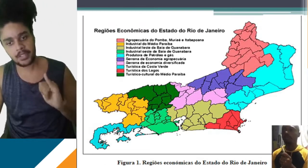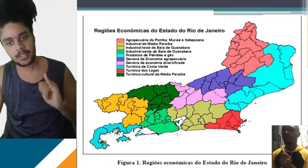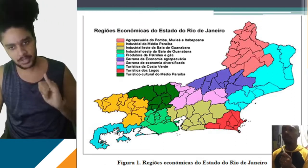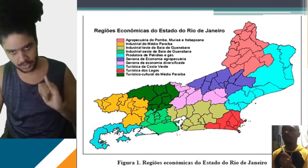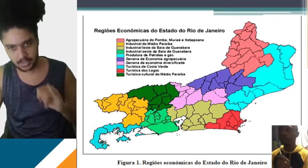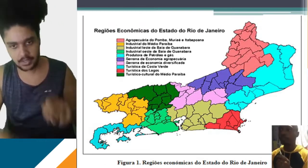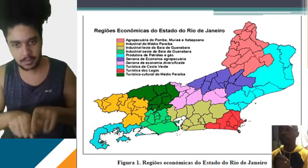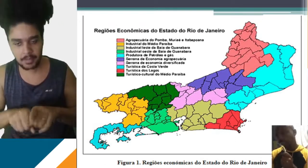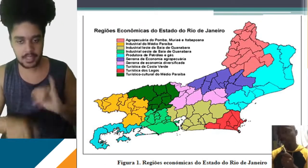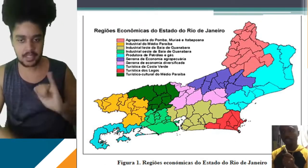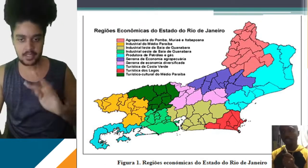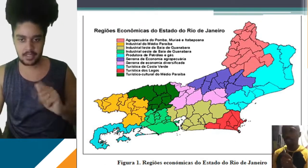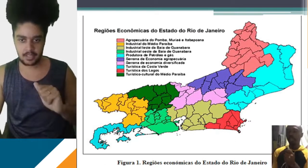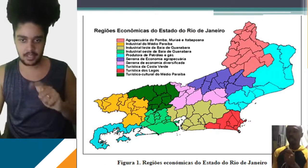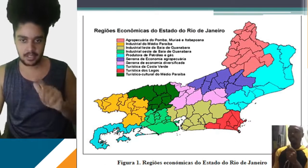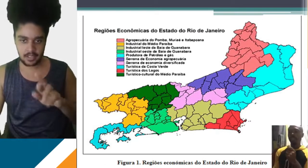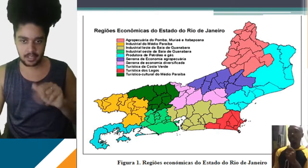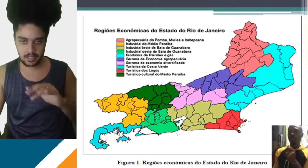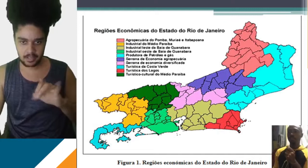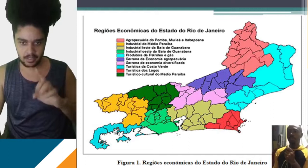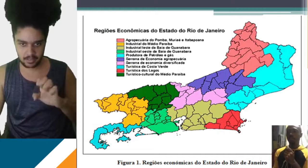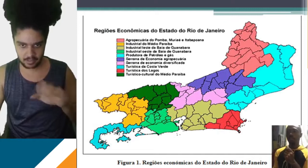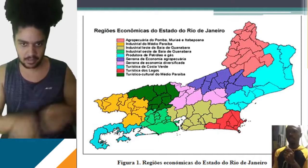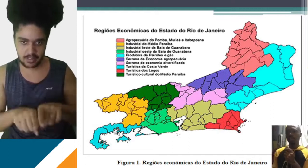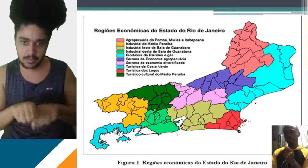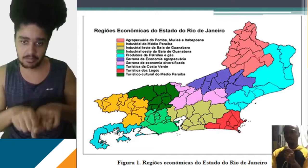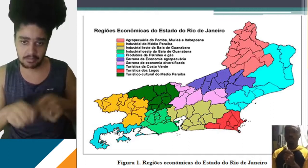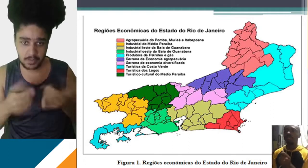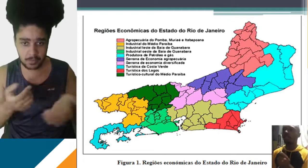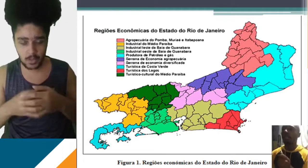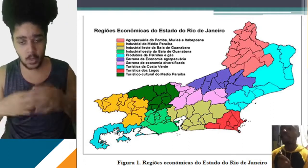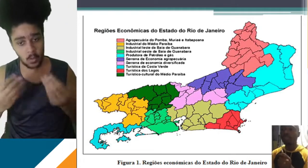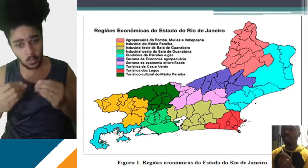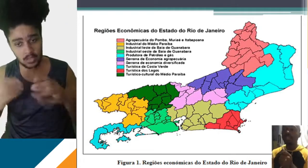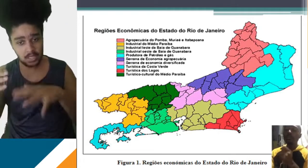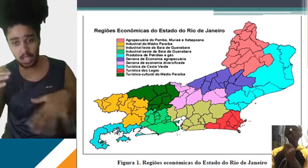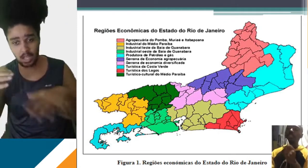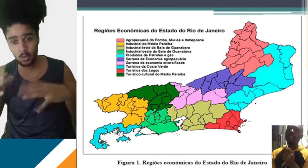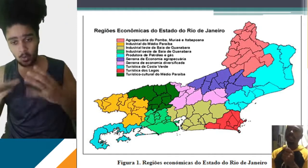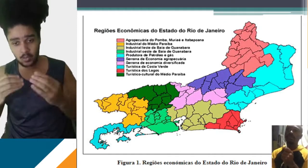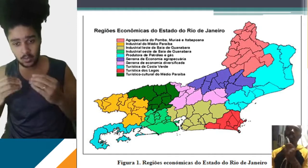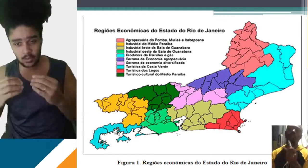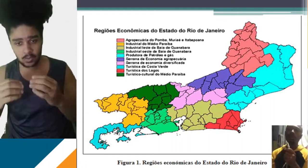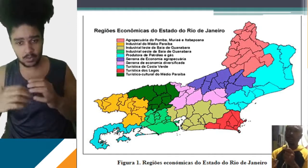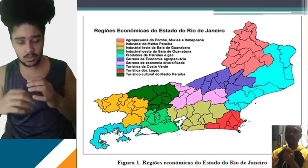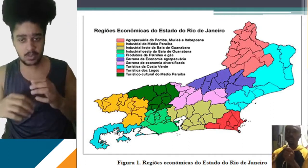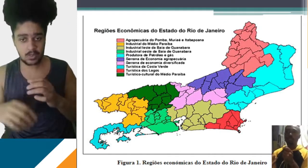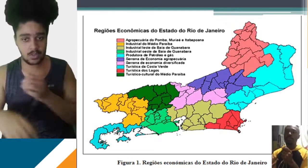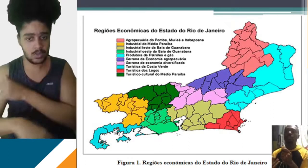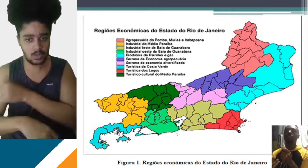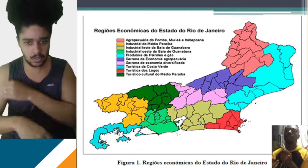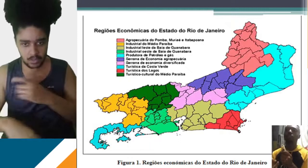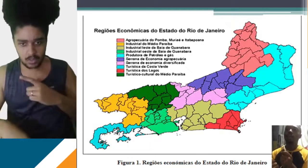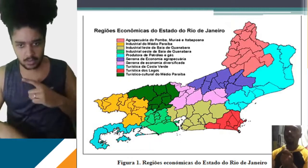os genes, beleza? E a ilha grande também, faz parte ali daquele conglomerado. Nós temos os portos de Itaguaí. Enfim, são muitas áreas, são muitas regiões econômicas